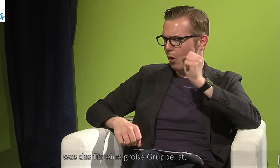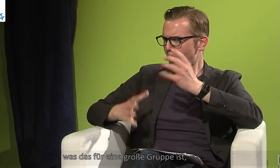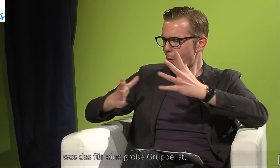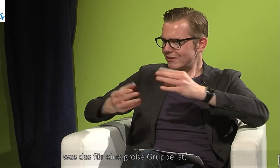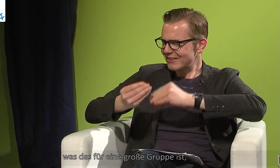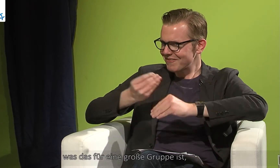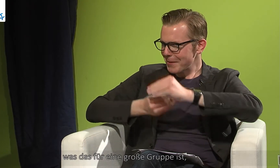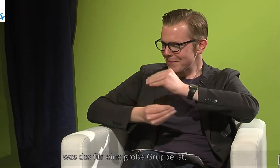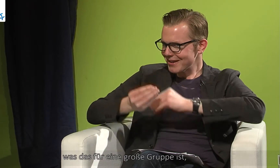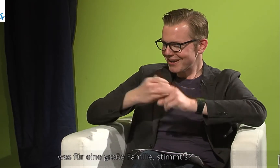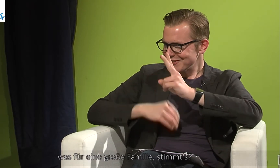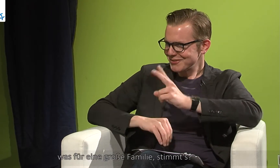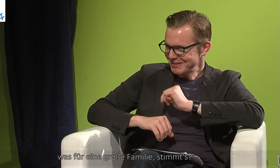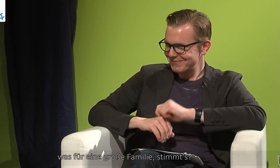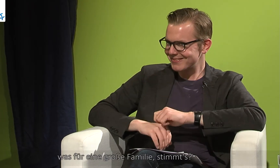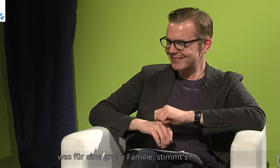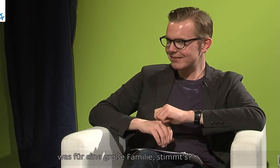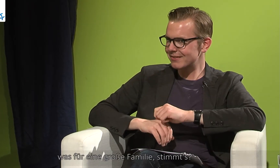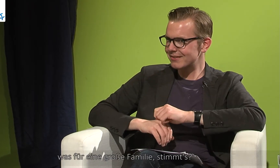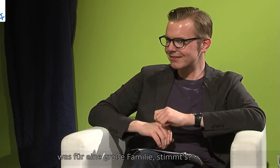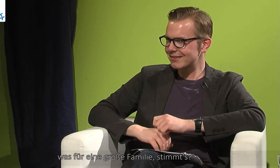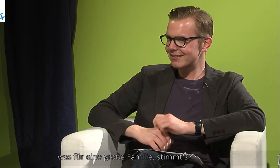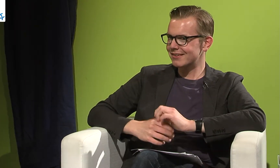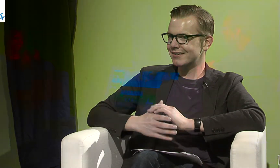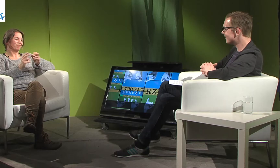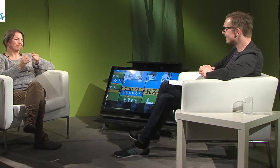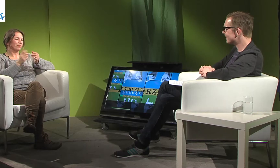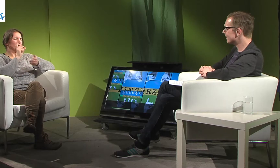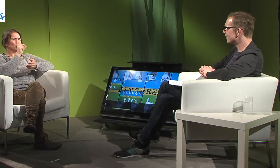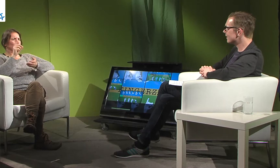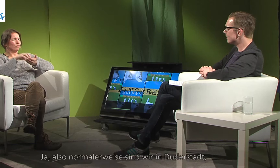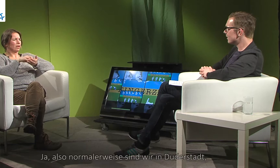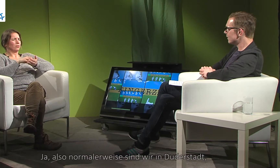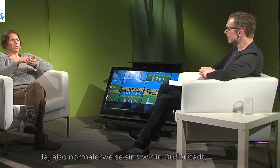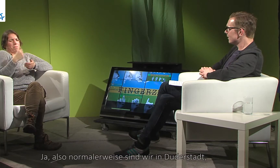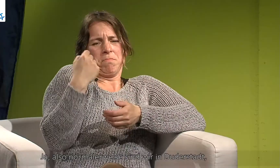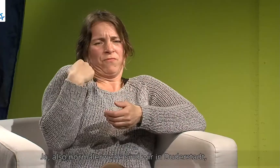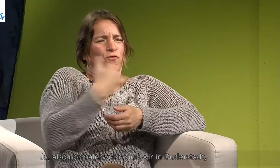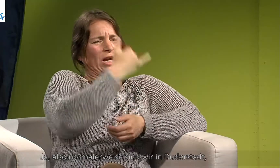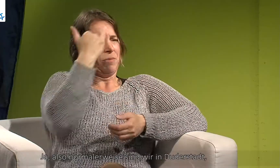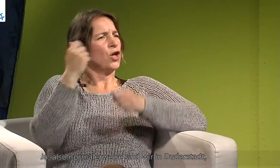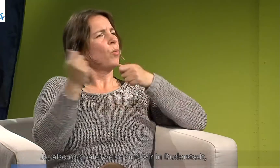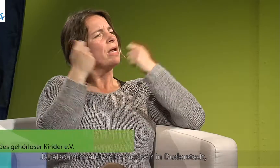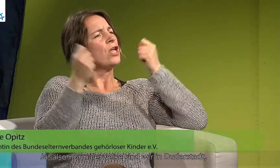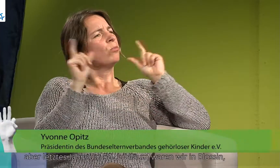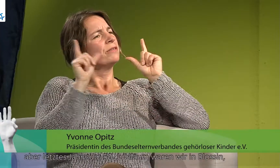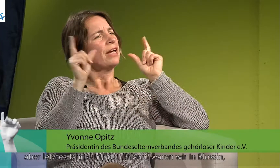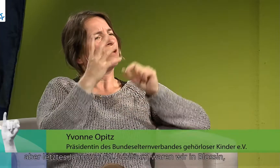große Gruppe ist, was wir eine große Familie. Stimmt? Ja, normalerweise sind wir ja in Duderstadt, aber letztes Jahr